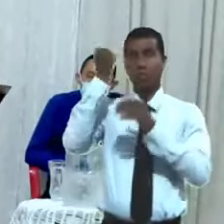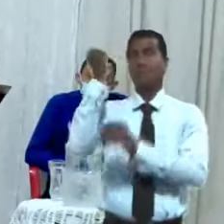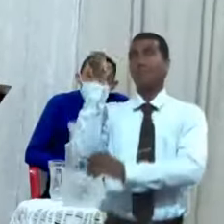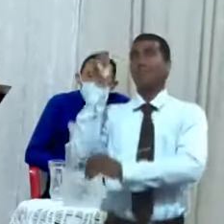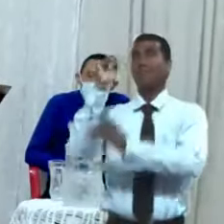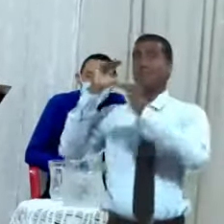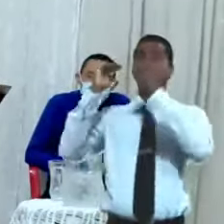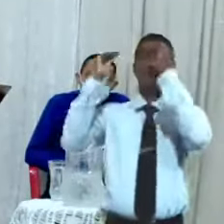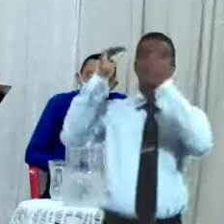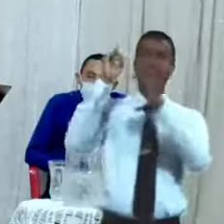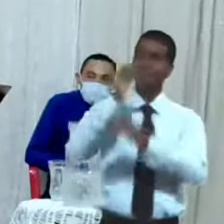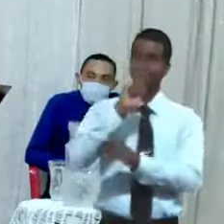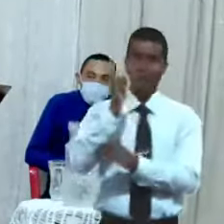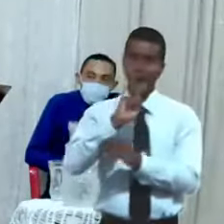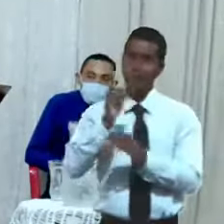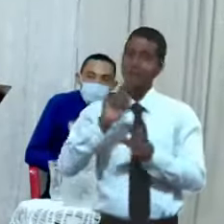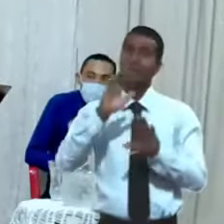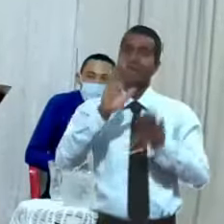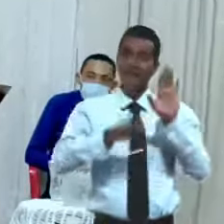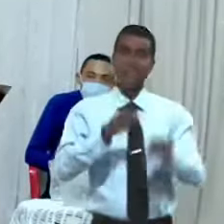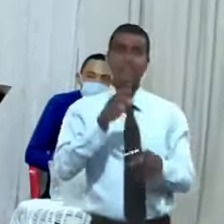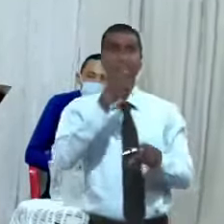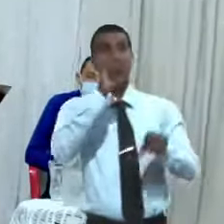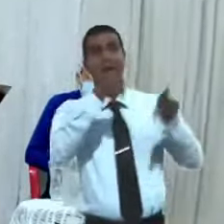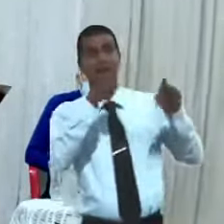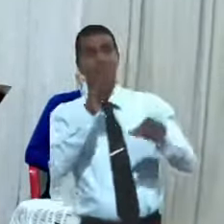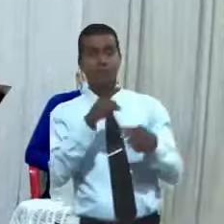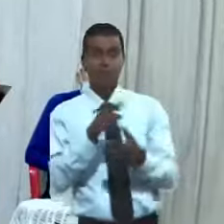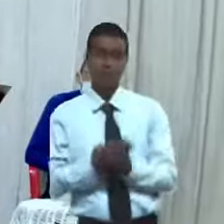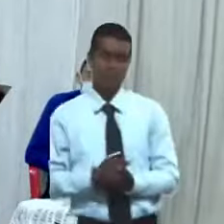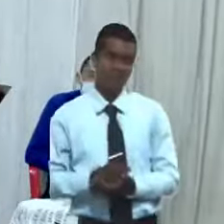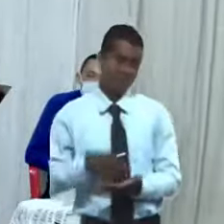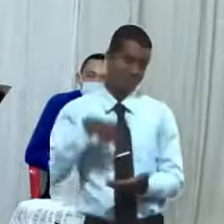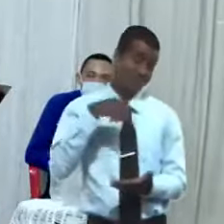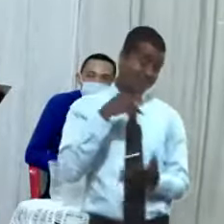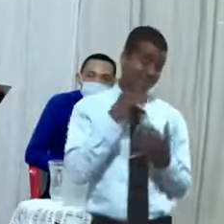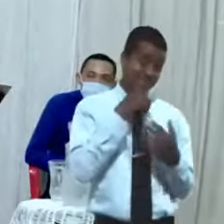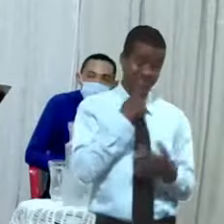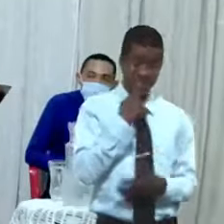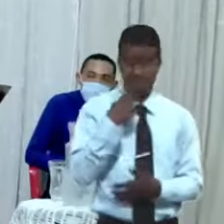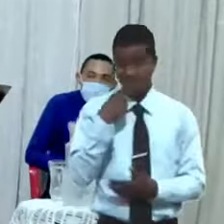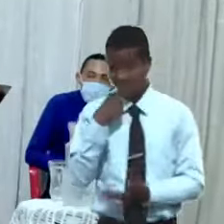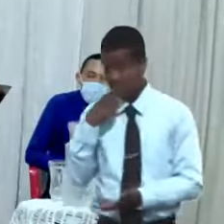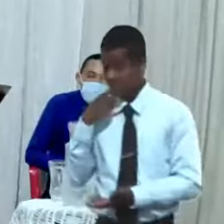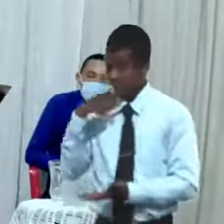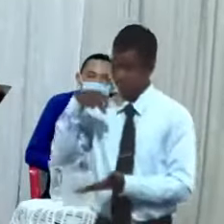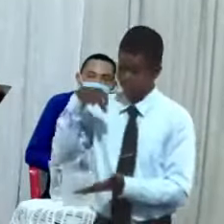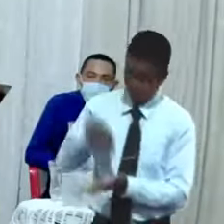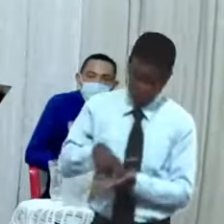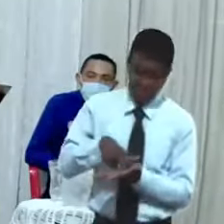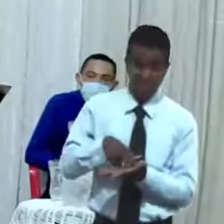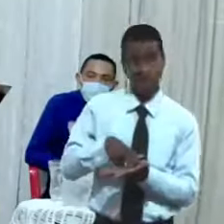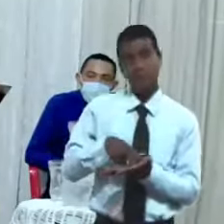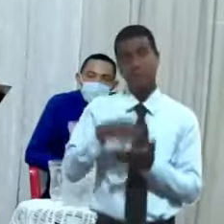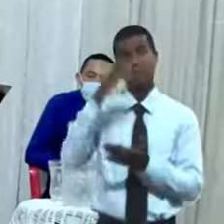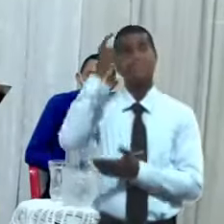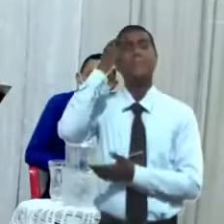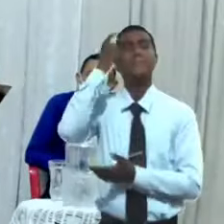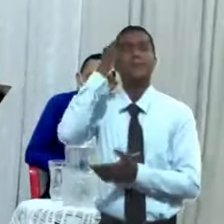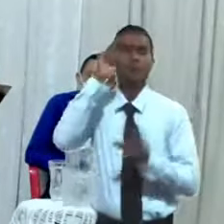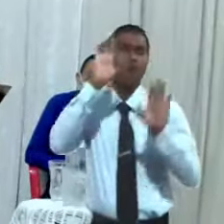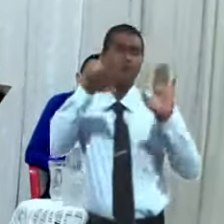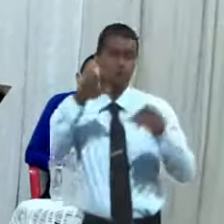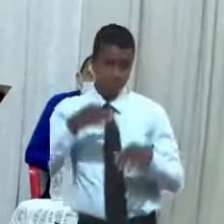y a veces nos cuesta doblar las rodillas para orar porque pensamos que se nos enmugra la ropa hay el